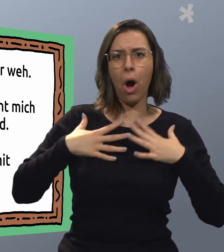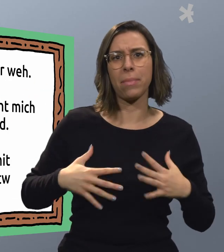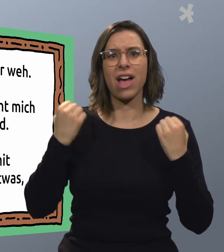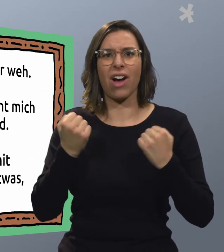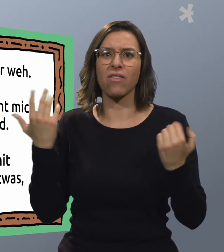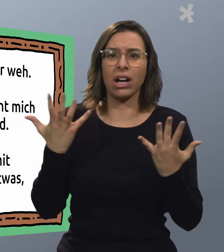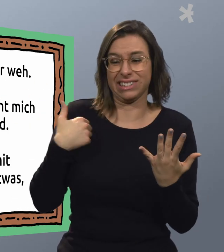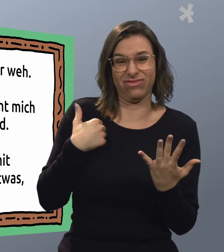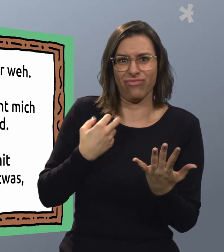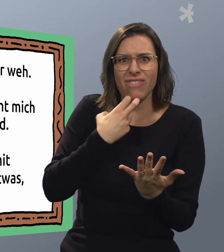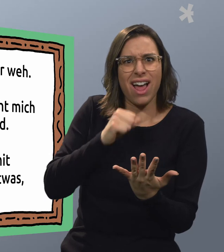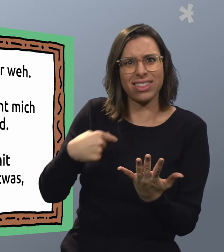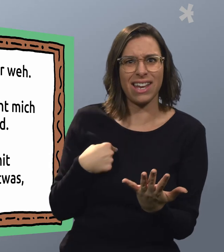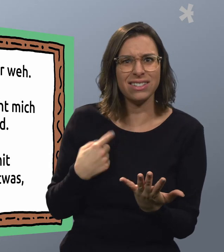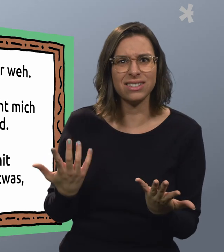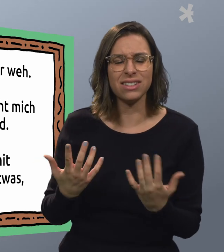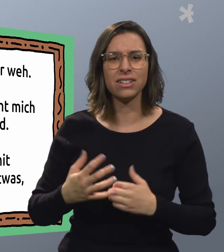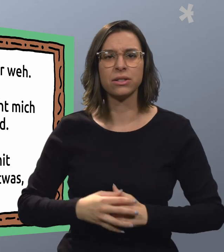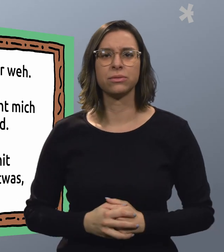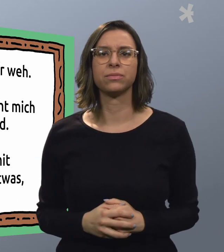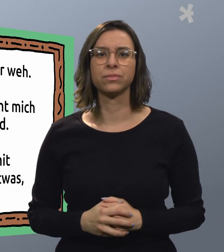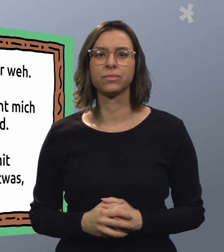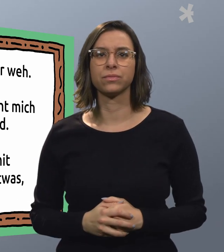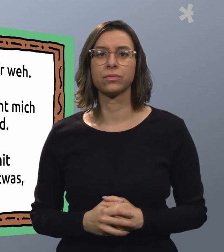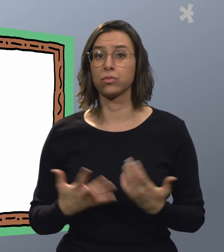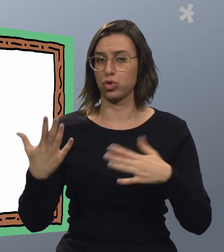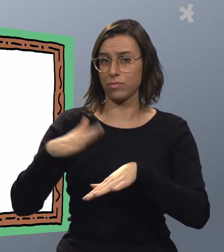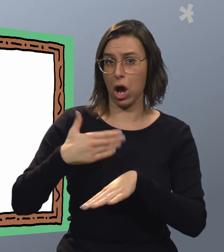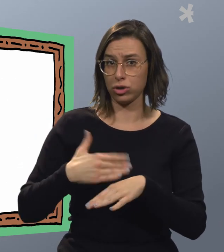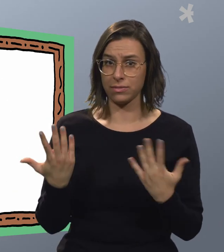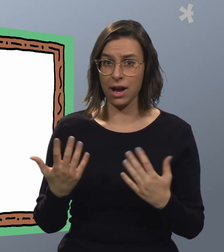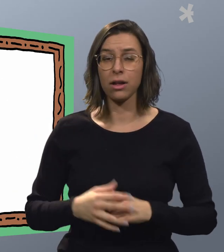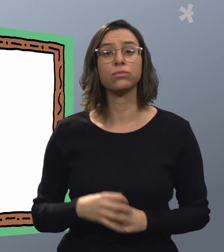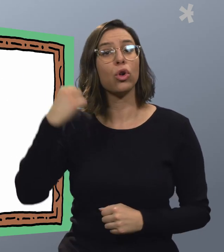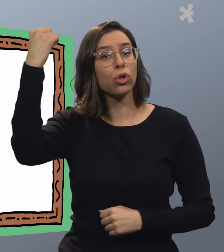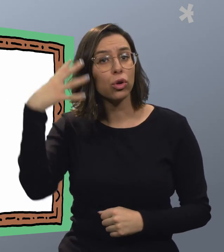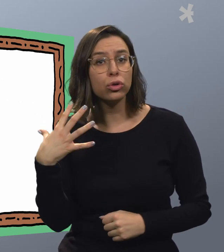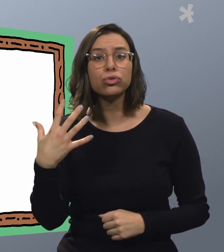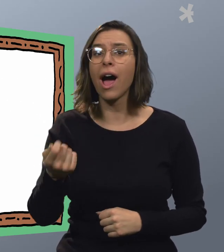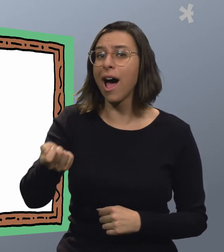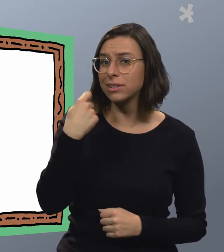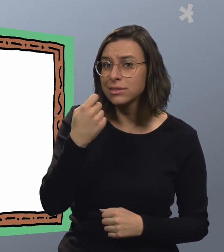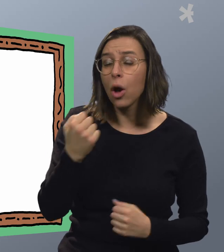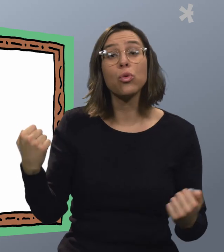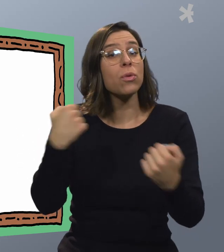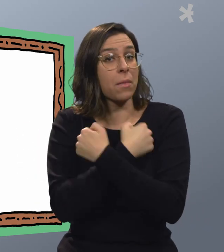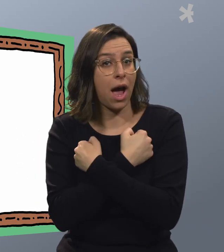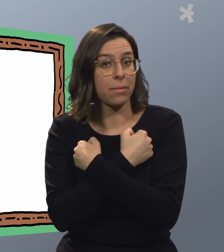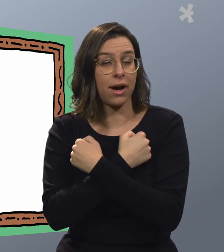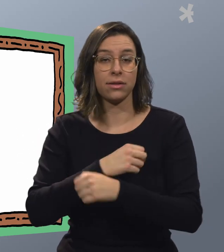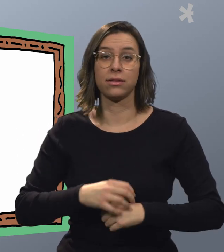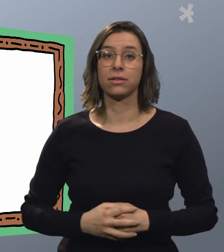zwingt mich mit körperlicher Gewalt zu etwas, das ich nicht will. Zum Beispiel Duschen, Essen,